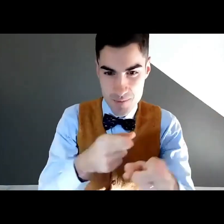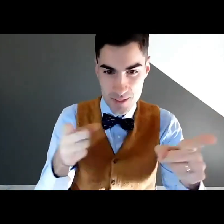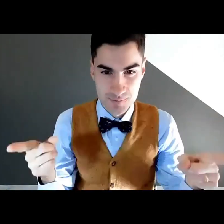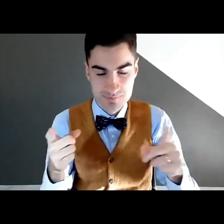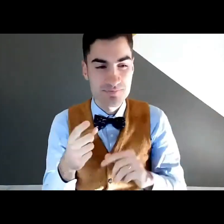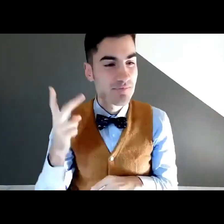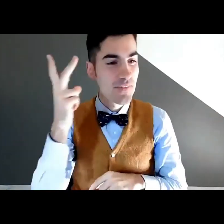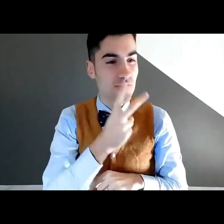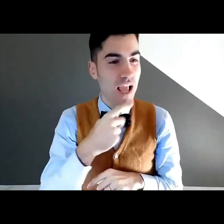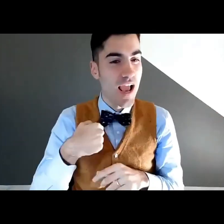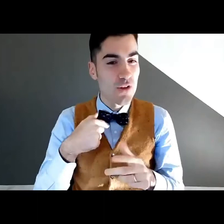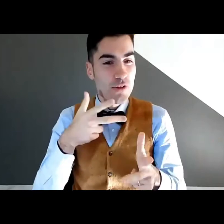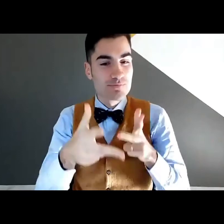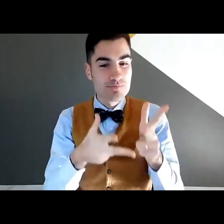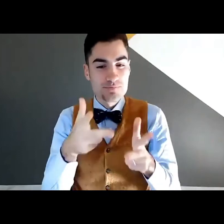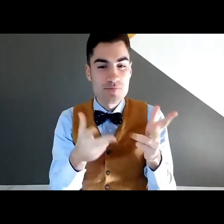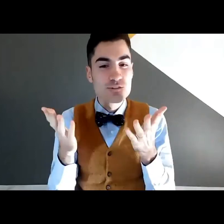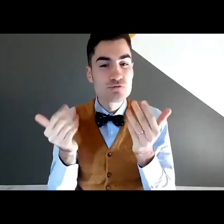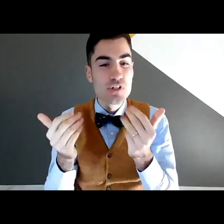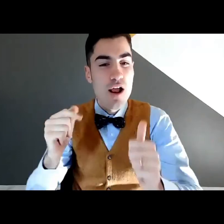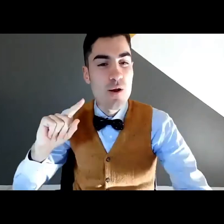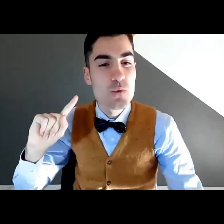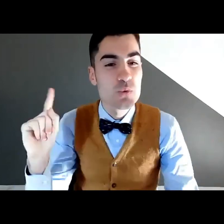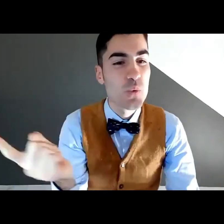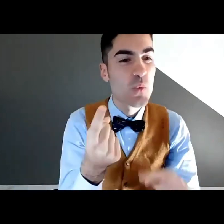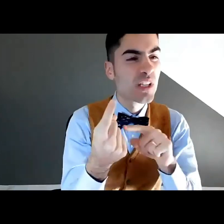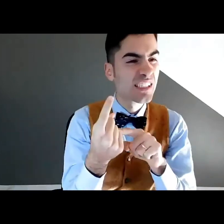Sono molto contento di essere con voi qui oggi.